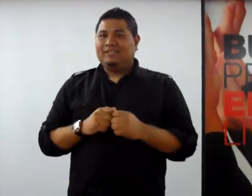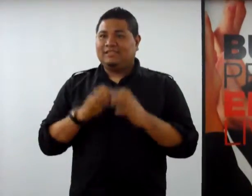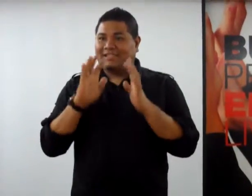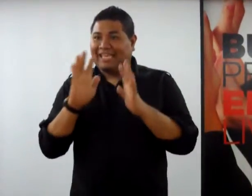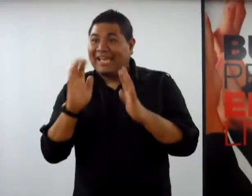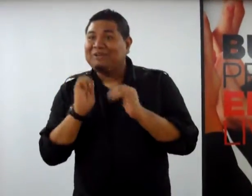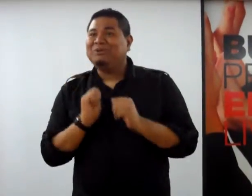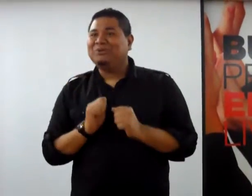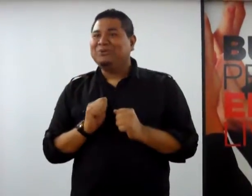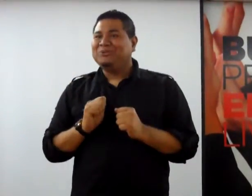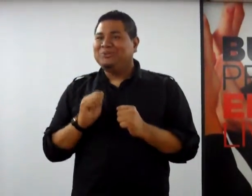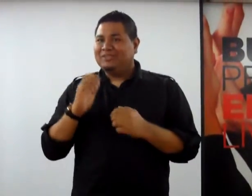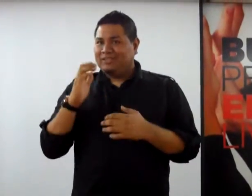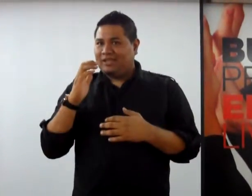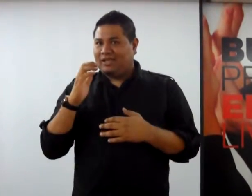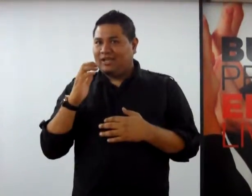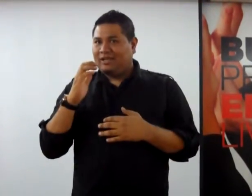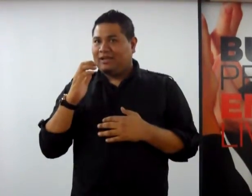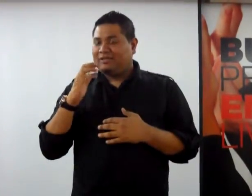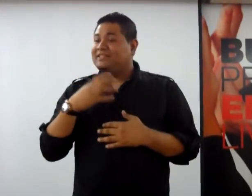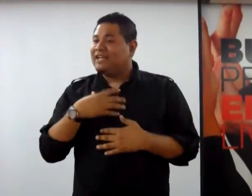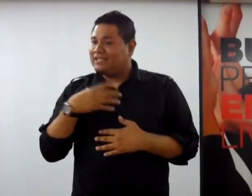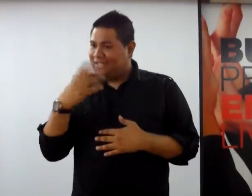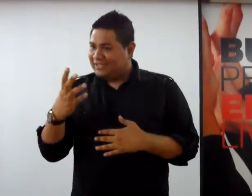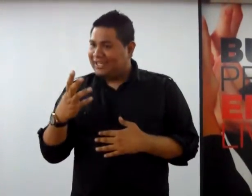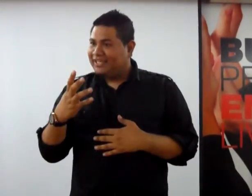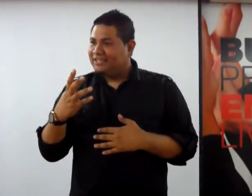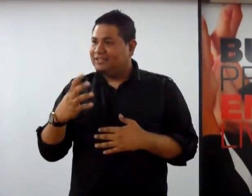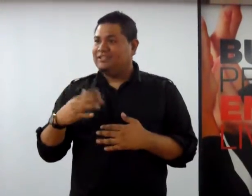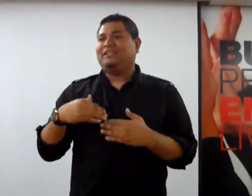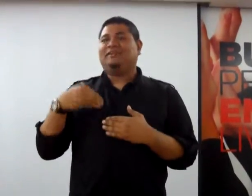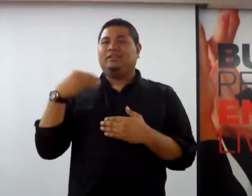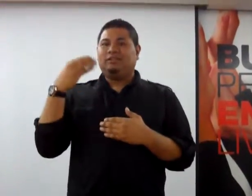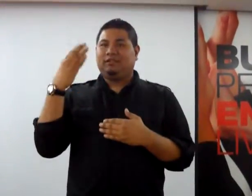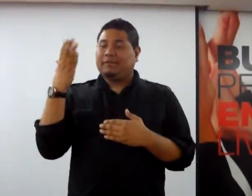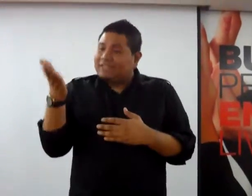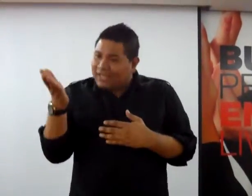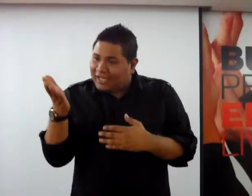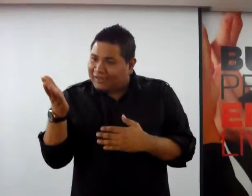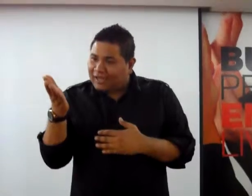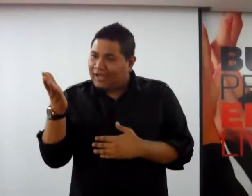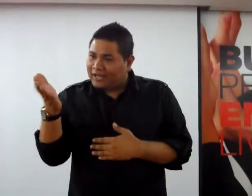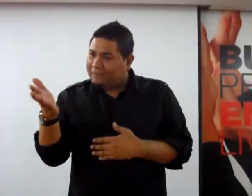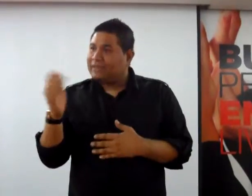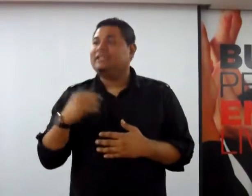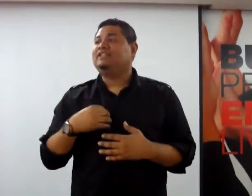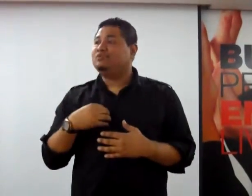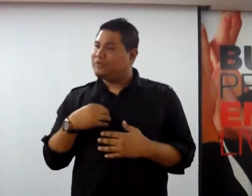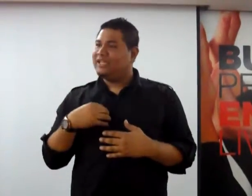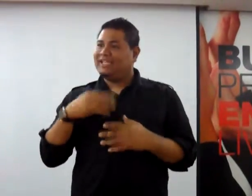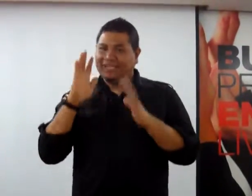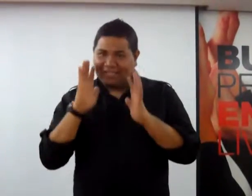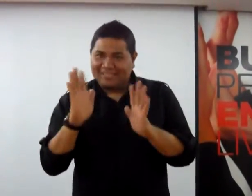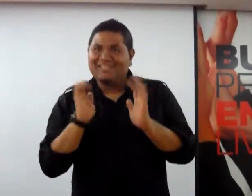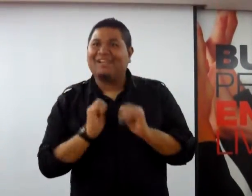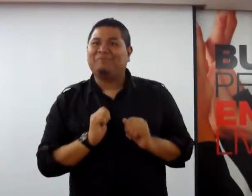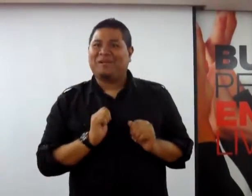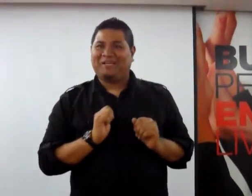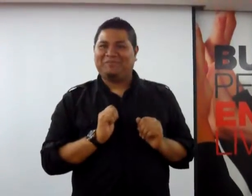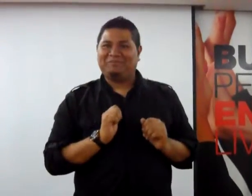Sekian dulu tentang diri saya. InsyaAllah di masa hadapan kita jumpa lagi. Assalamualaikum.